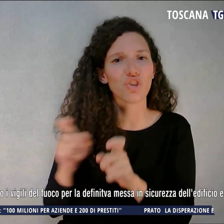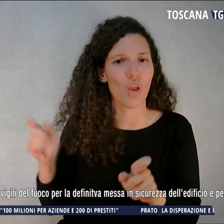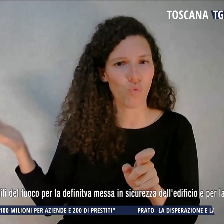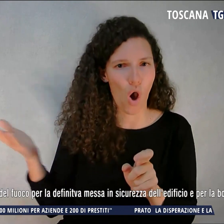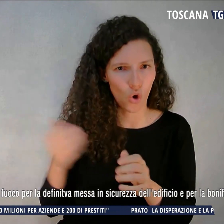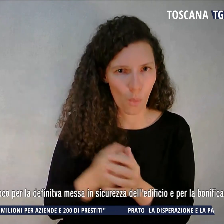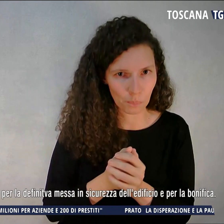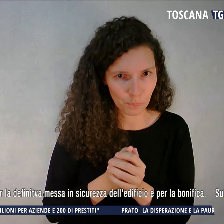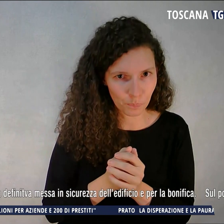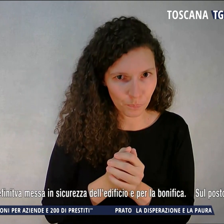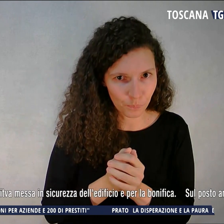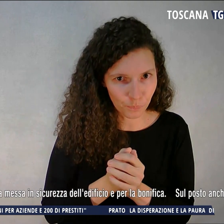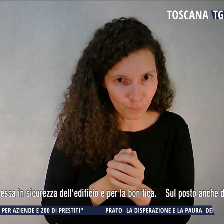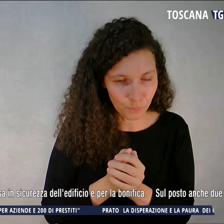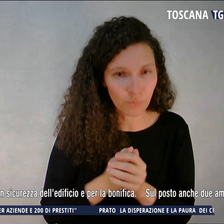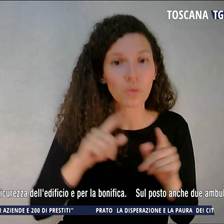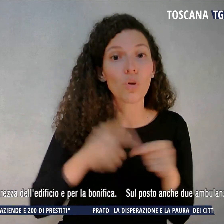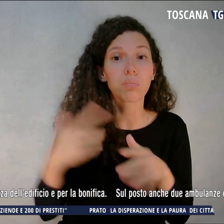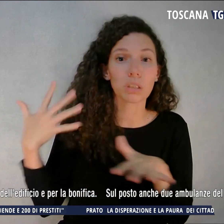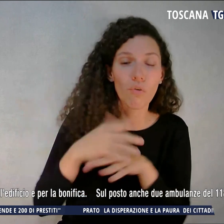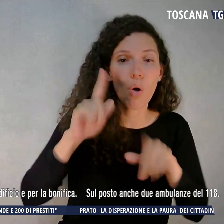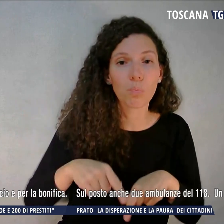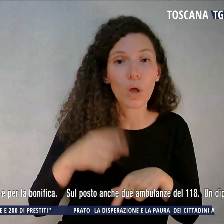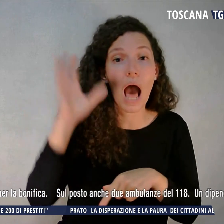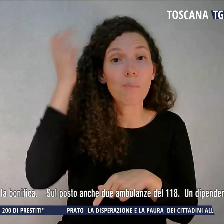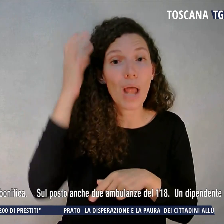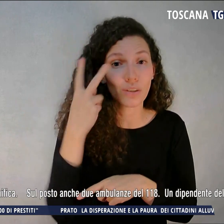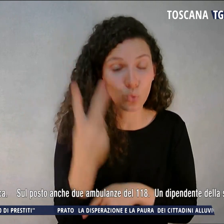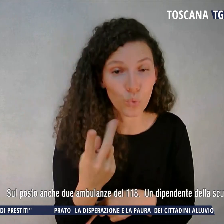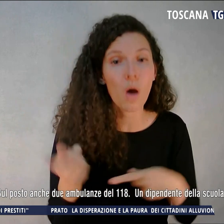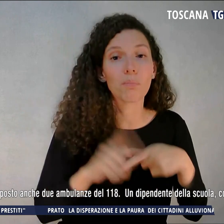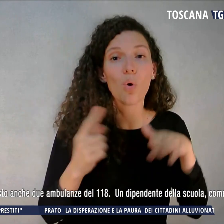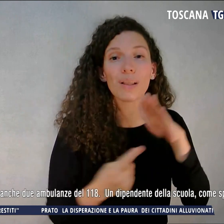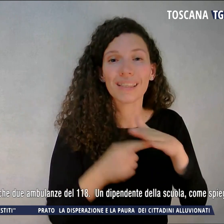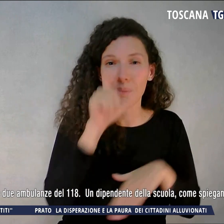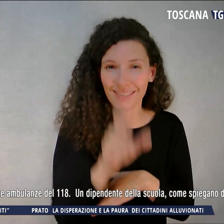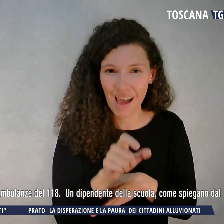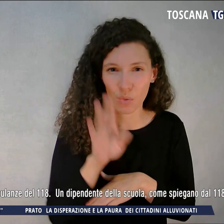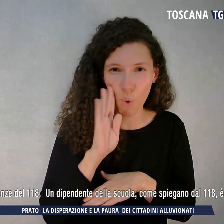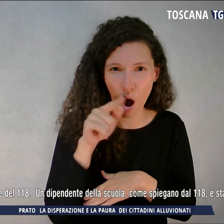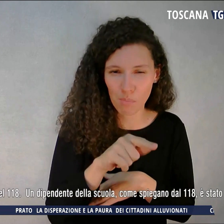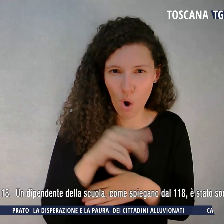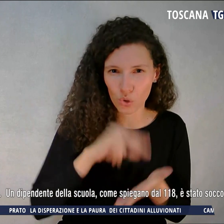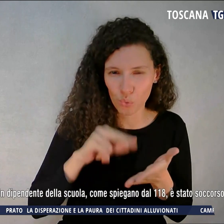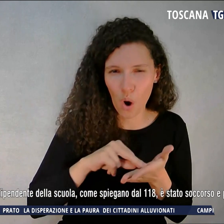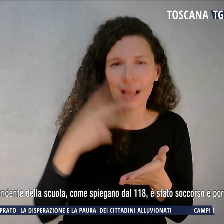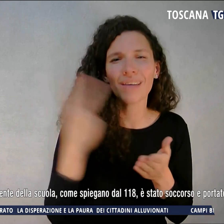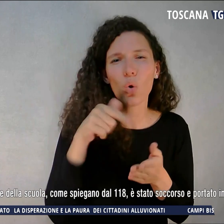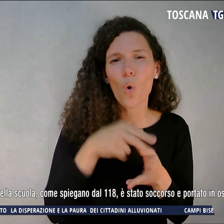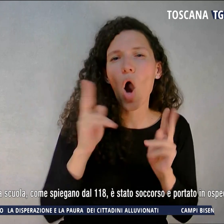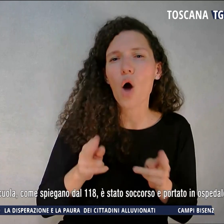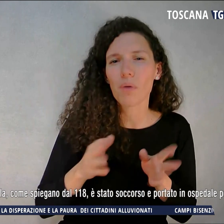intervenute anche due ambulanze, un dipendente della scuola è stato soccorso e portato in ospedale per sospetta inalazione da fumo.